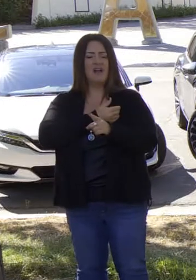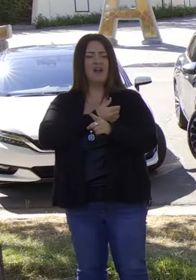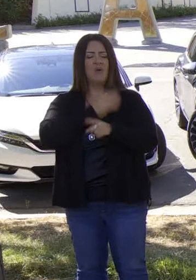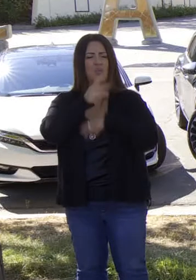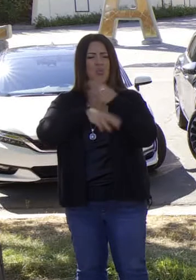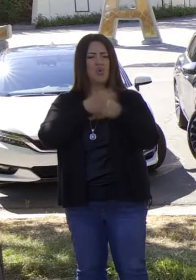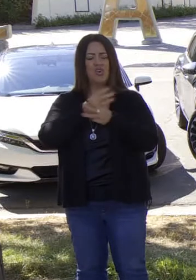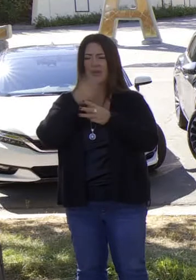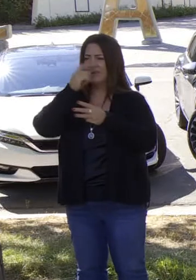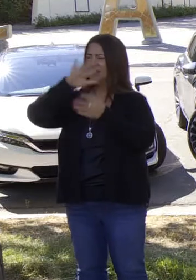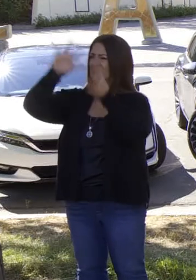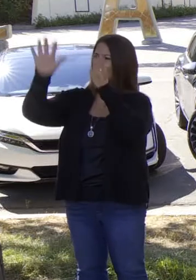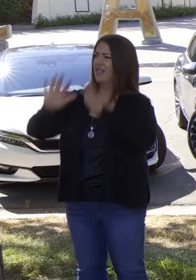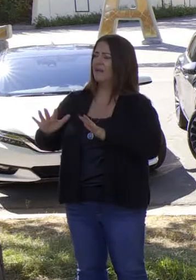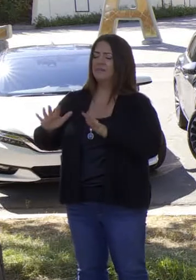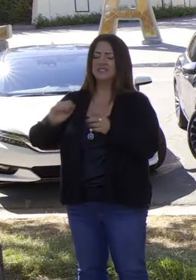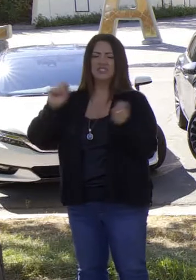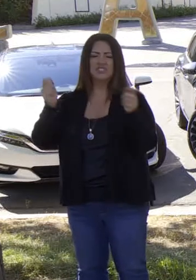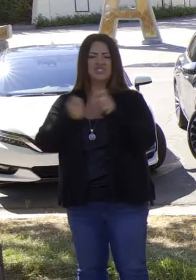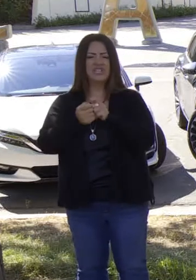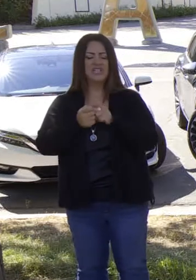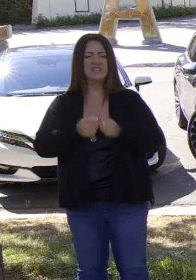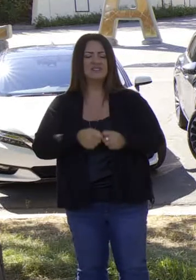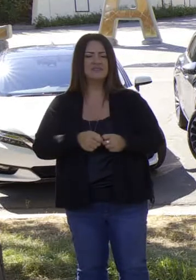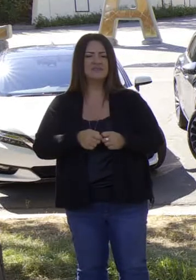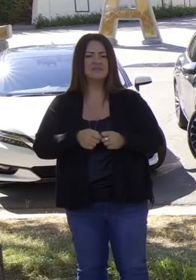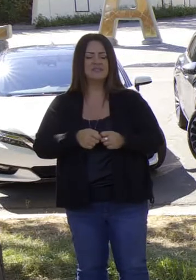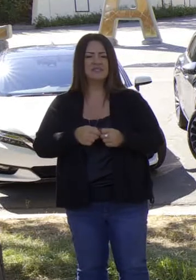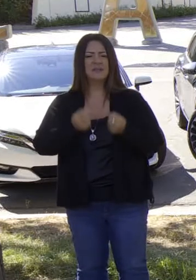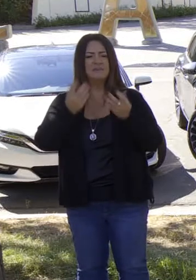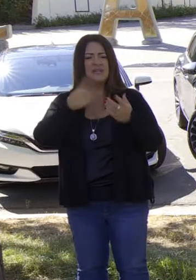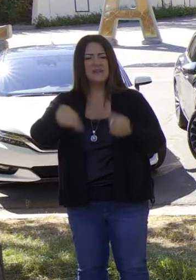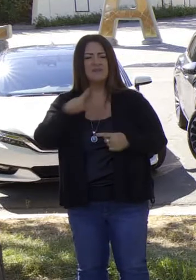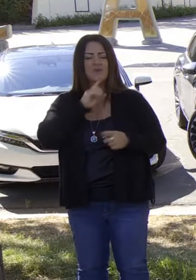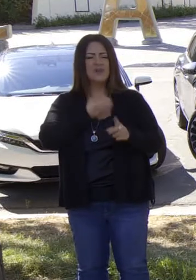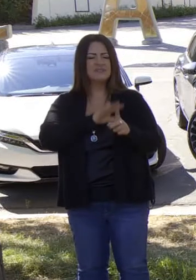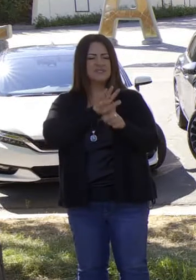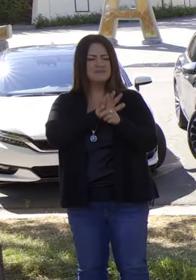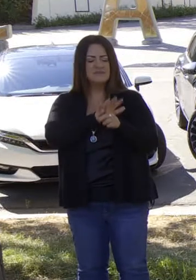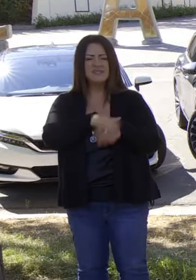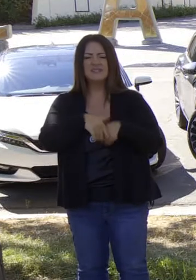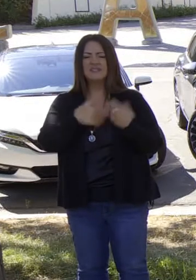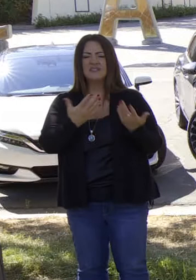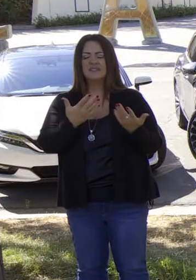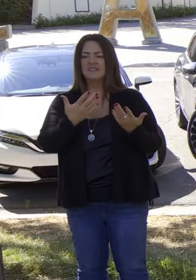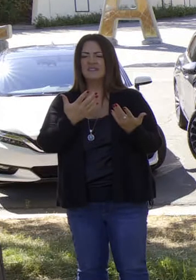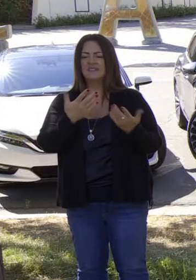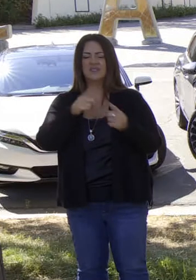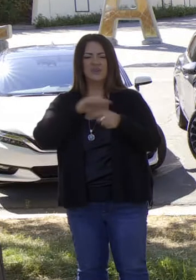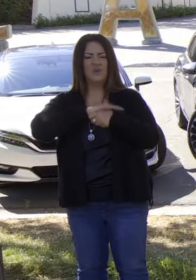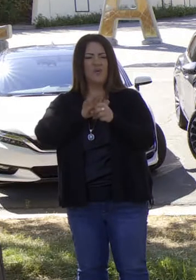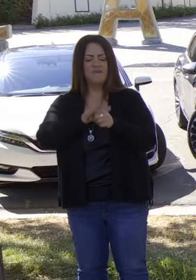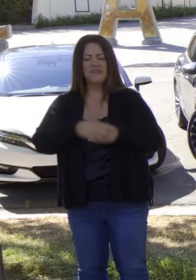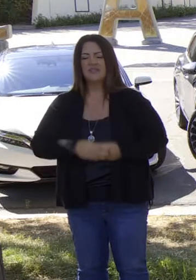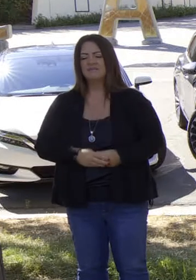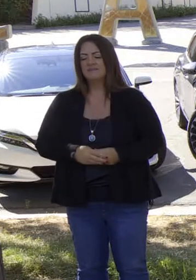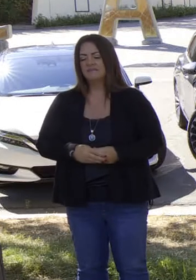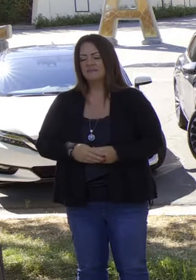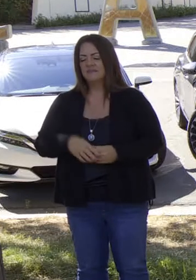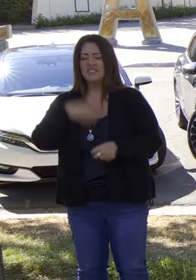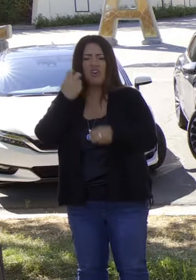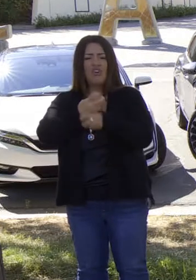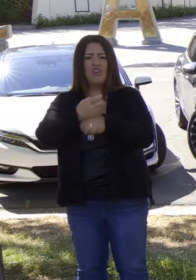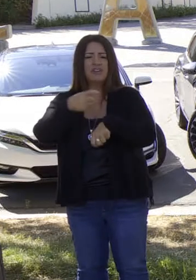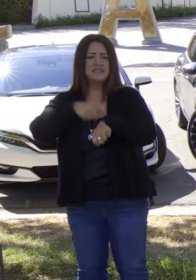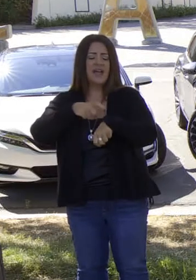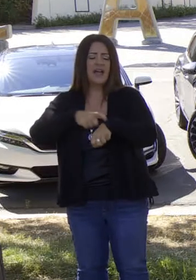de lo que el cambio climático está haciendo, el peso adicional que las personas están lidiando con el virus